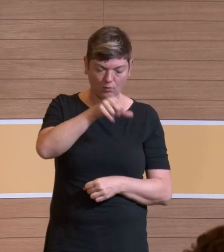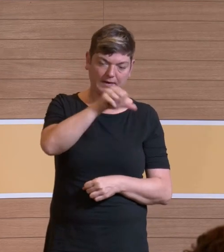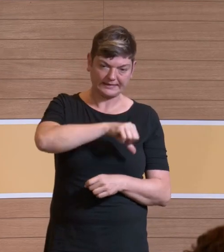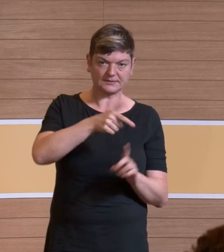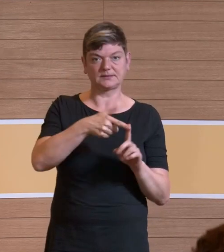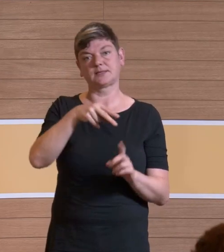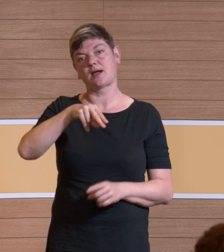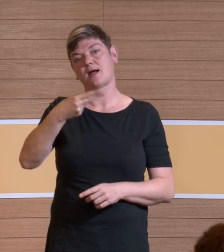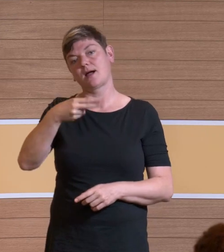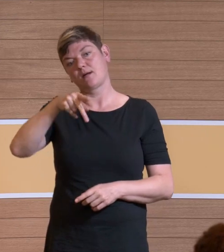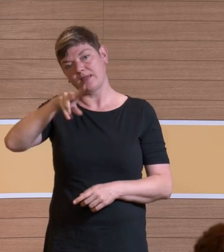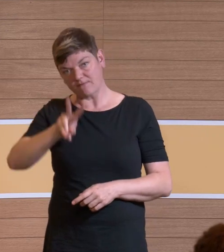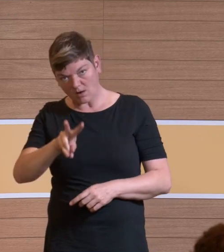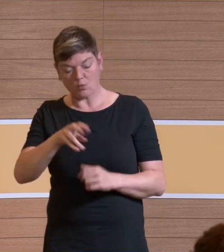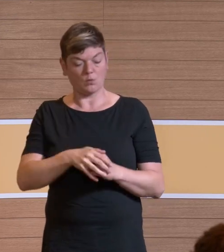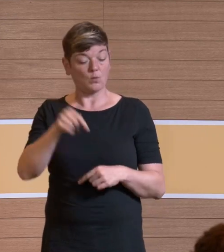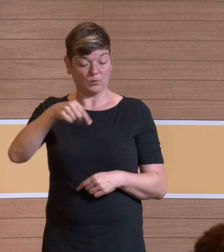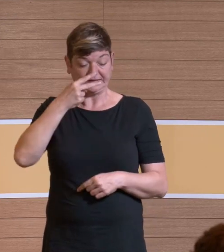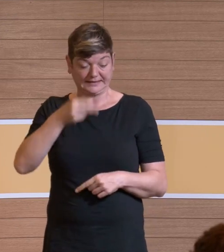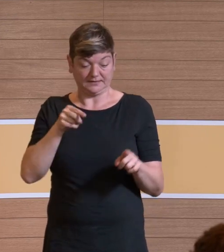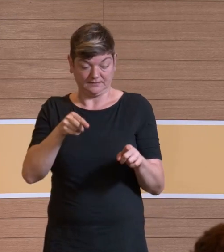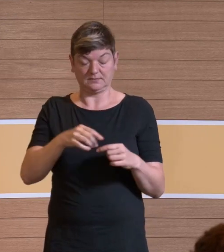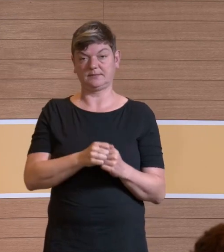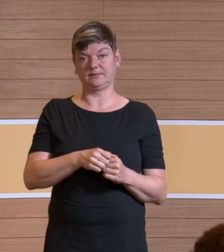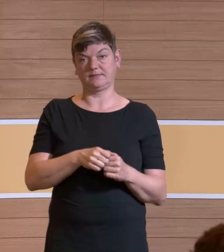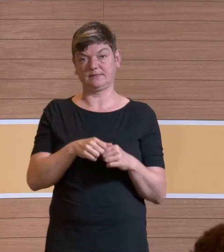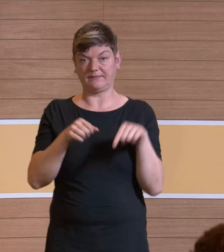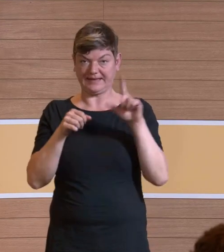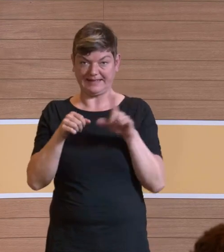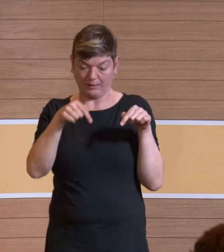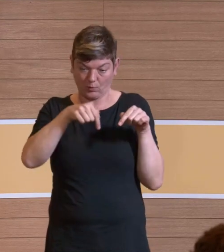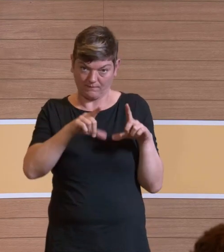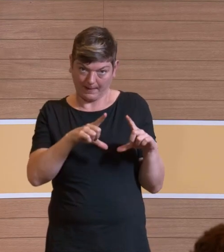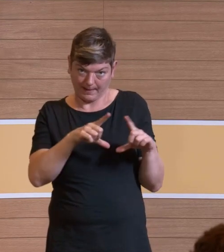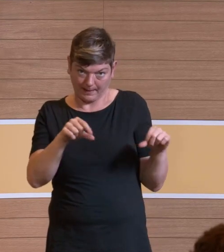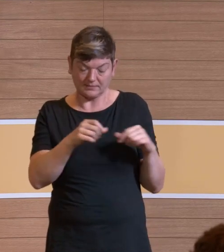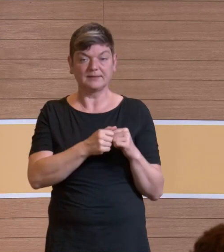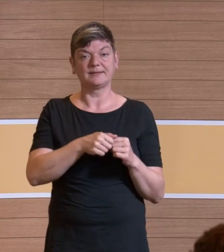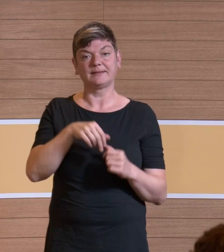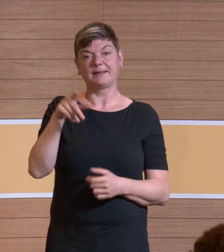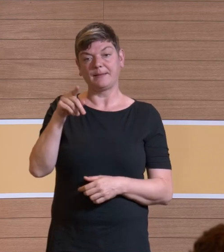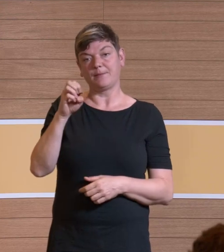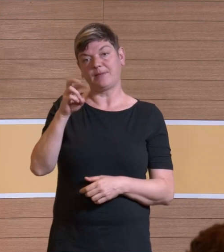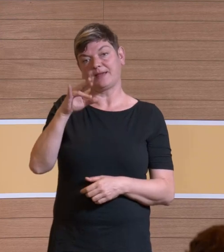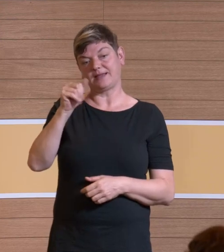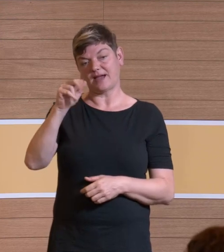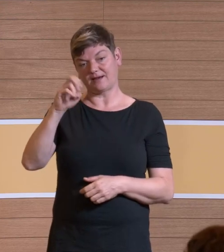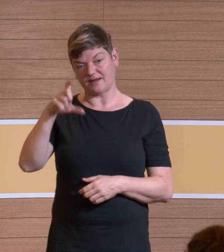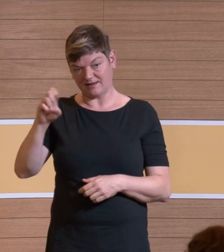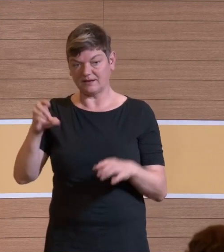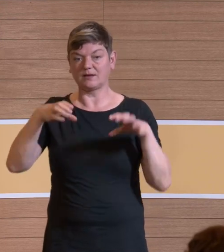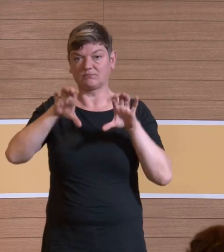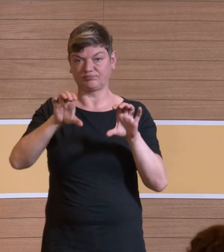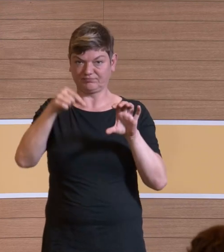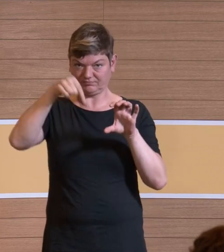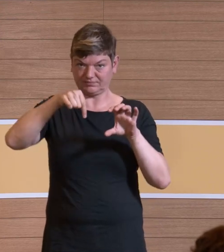HPV. HPV ist das, was Sie da unten sehen. Auf dem linken kleinen Foto, das sind perianale Kondylome, also Standardeingriff